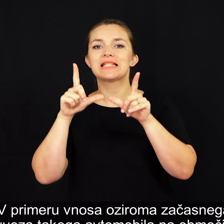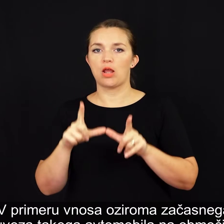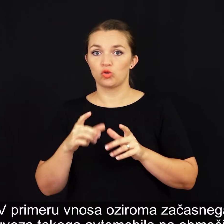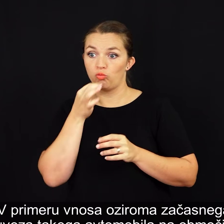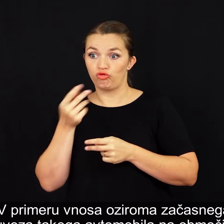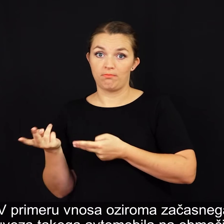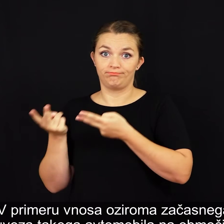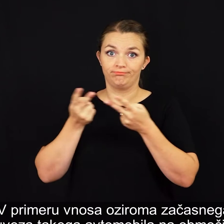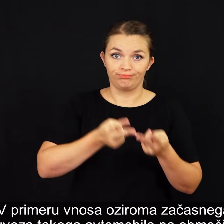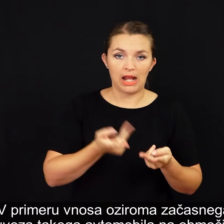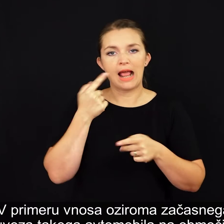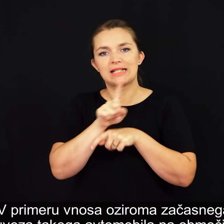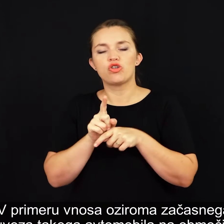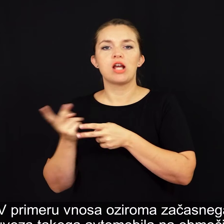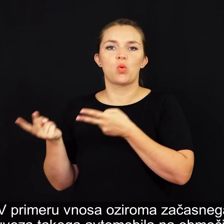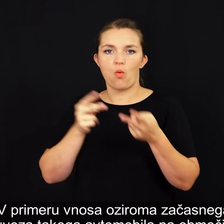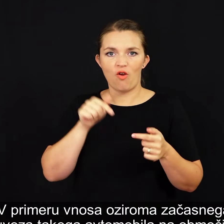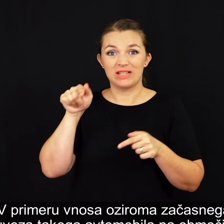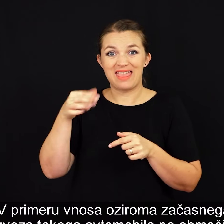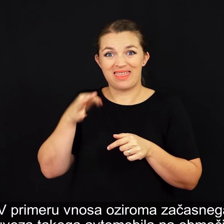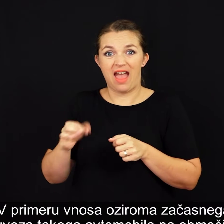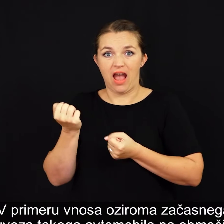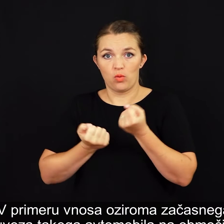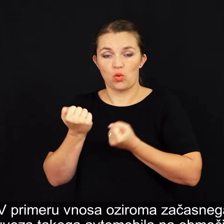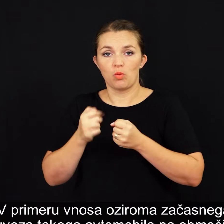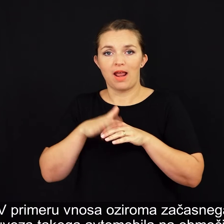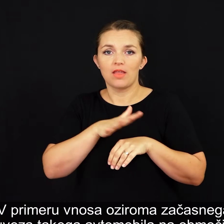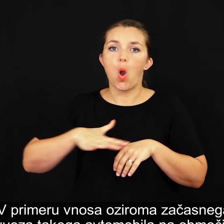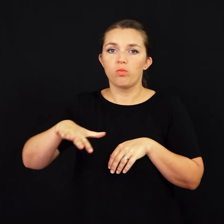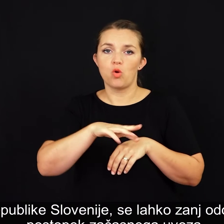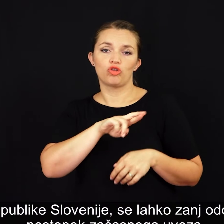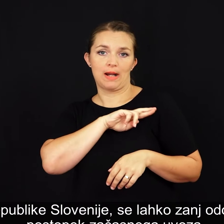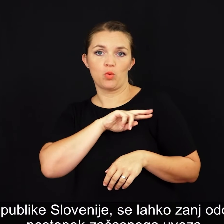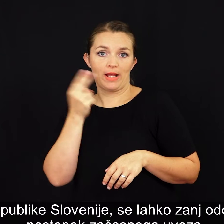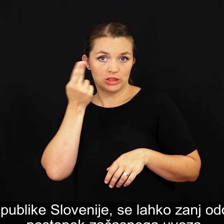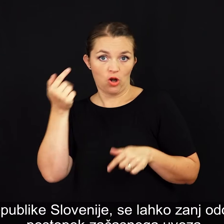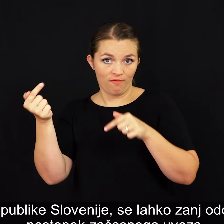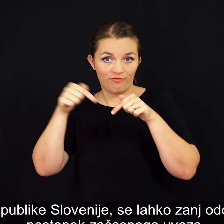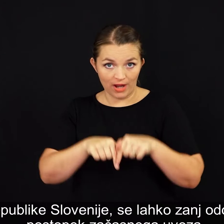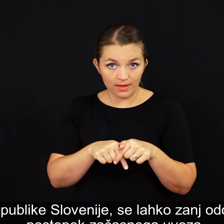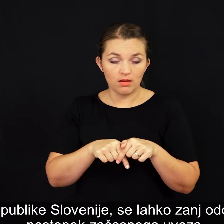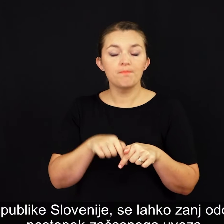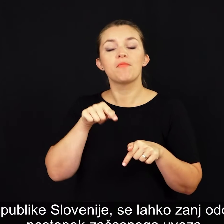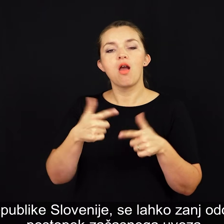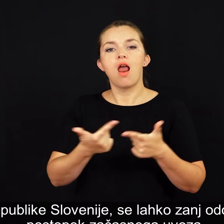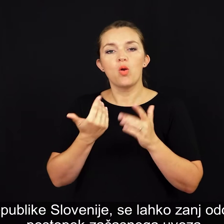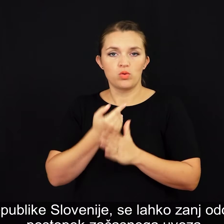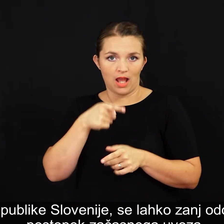Začasni uvoz vvoza takega avtomobila na območji Republike Slovenije se lahko zanj odobri